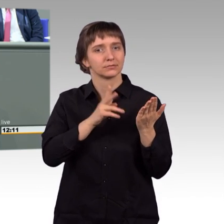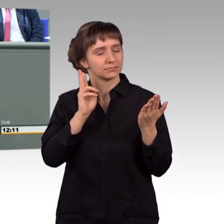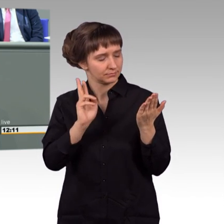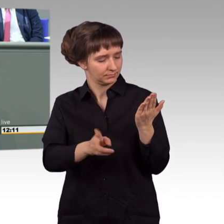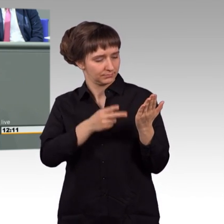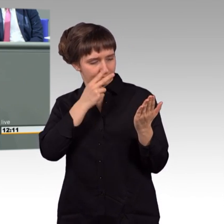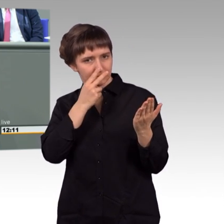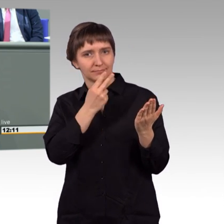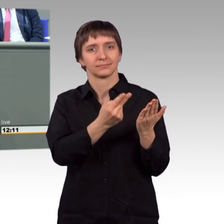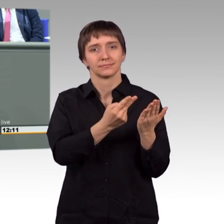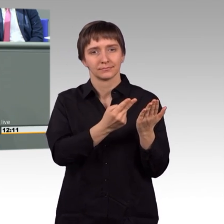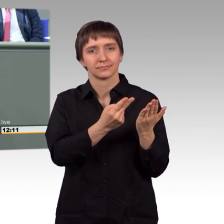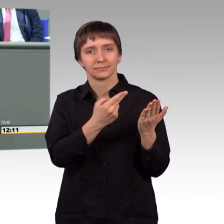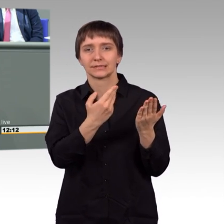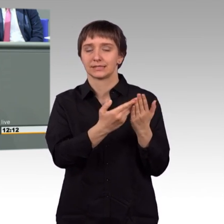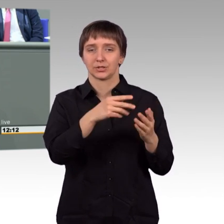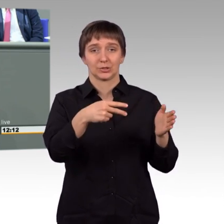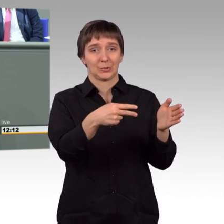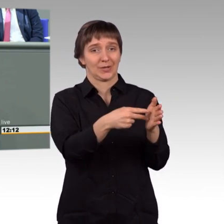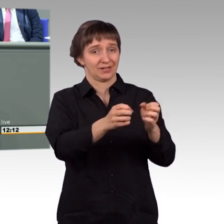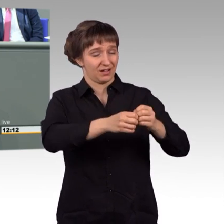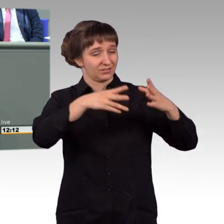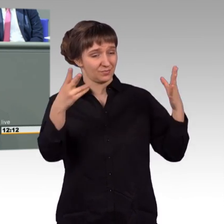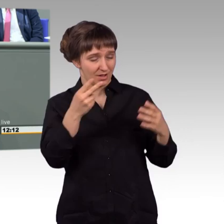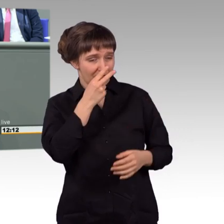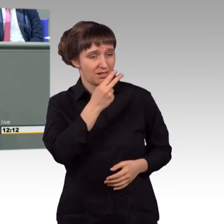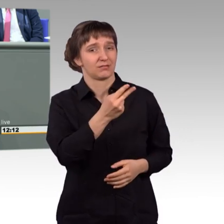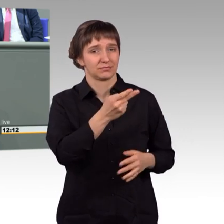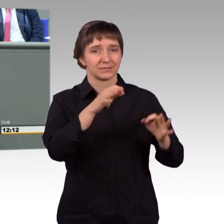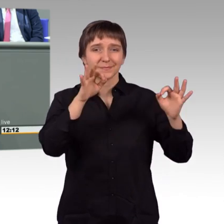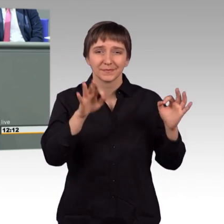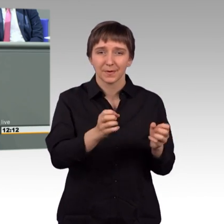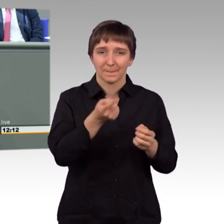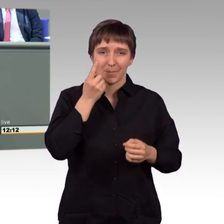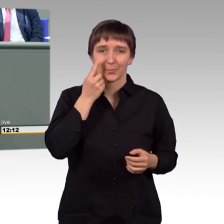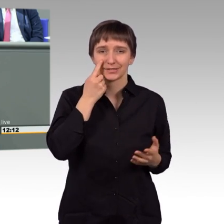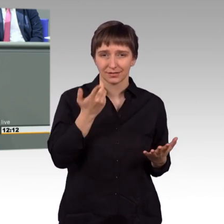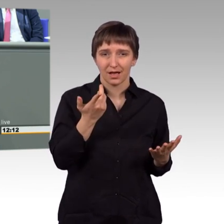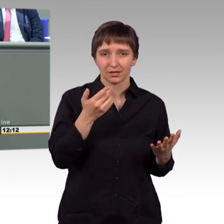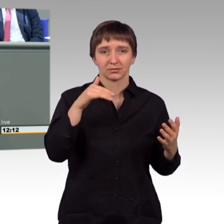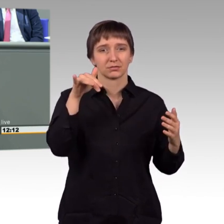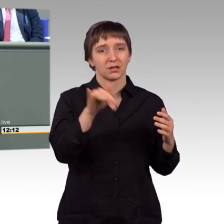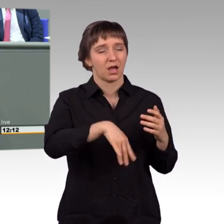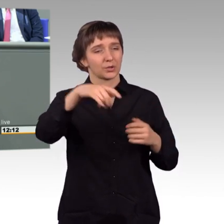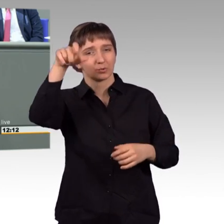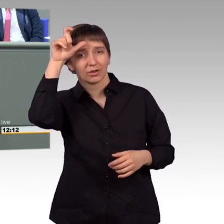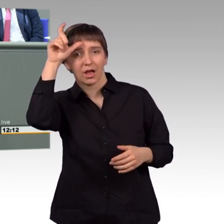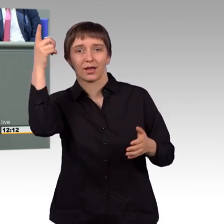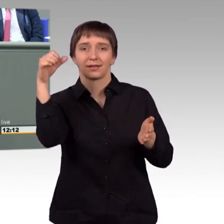aktuell nur sagen, dort bilden sich momentan aus dem Konglomerat der Türkei, aus